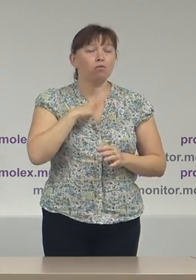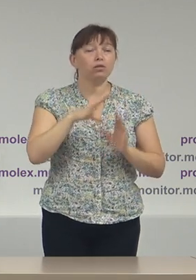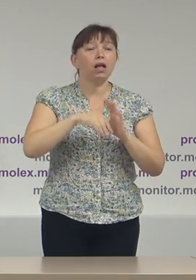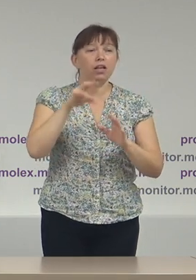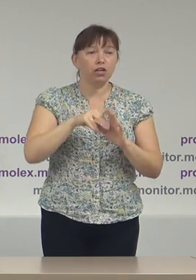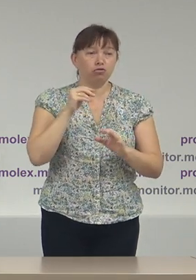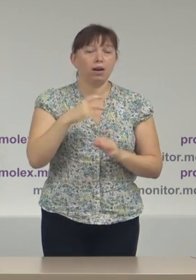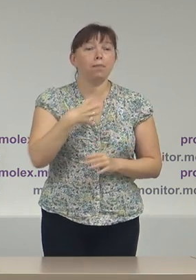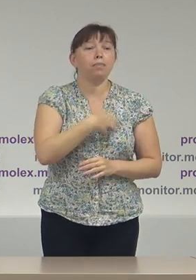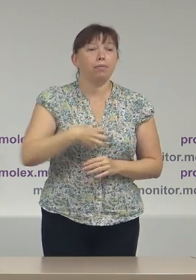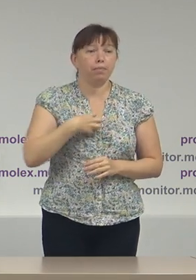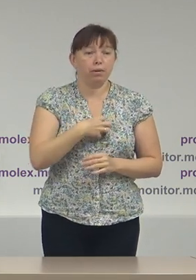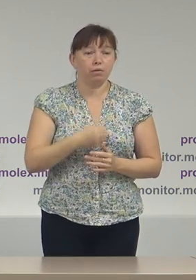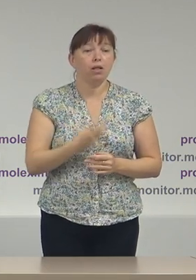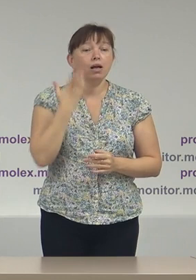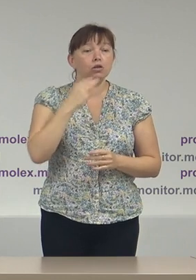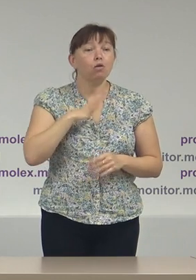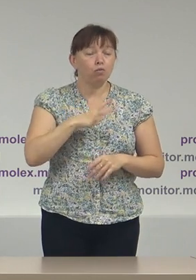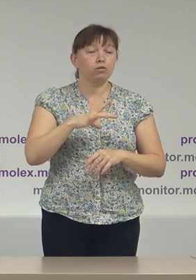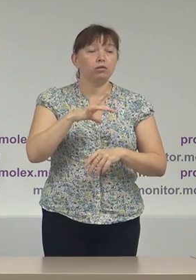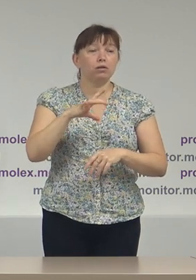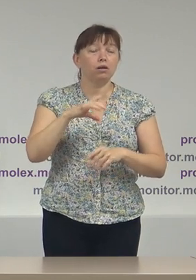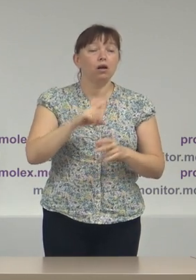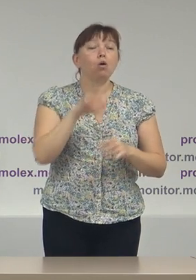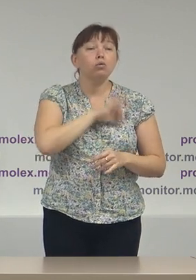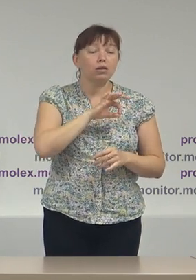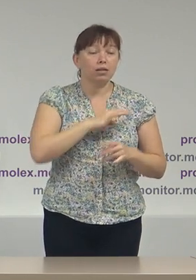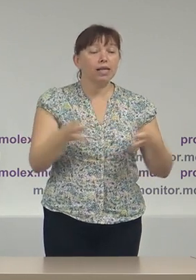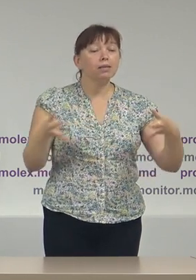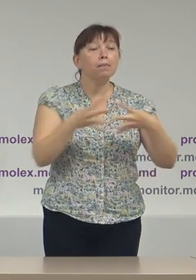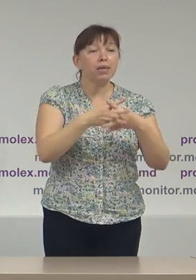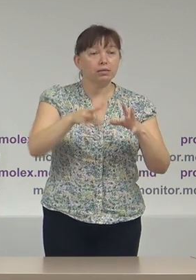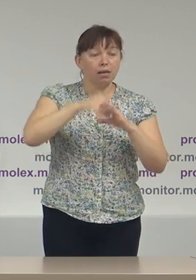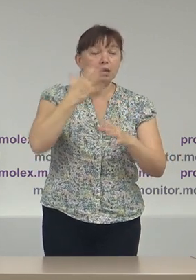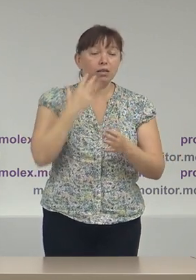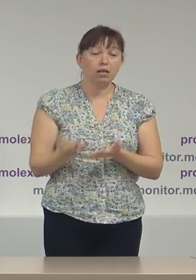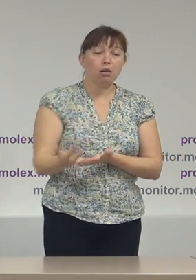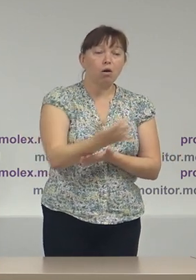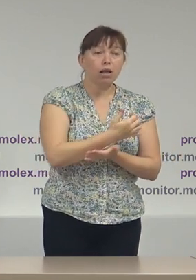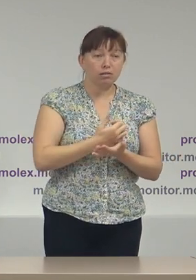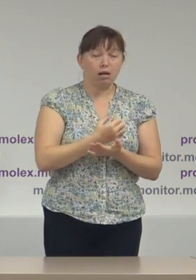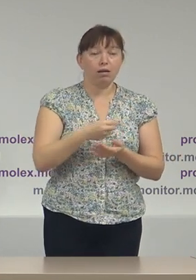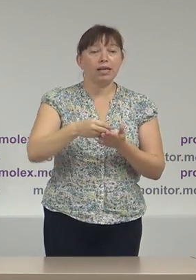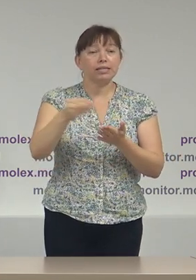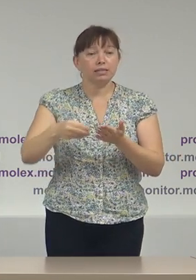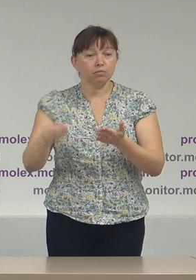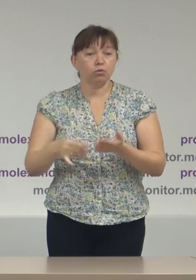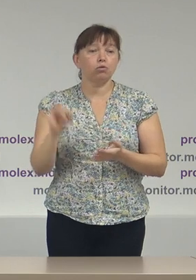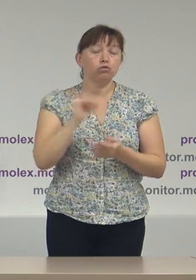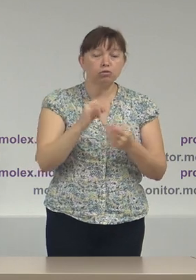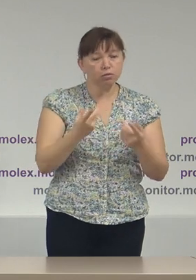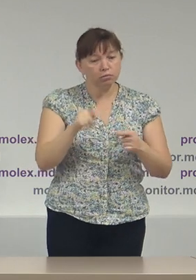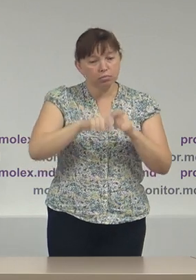a fost utilizat sistemul mix de vot în ceea ce privește colectarea semnăturilor și în certitudinile